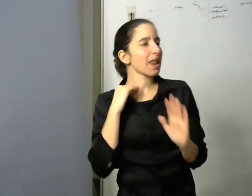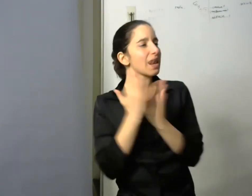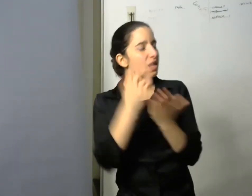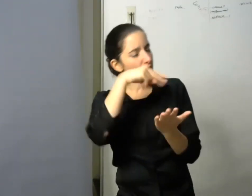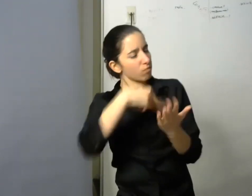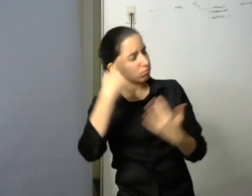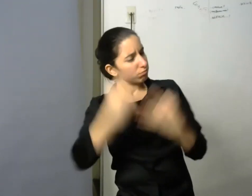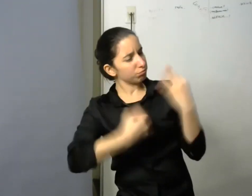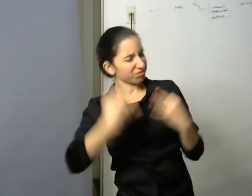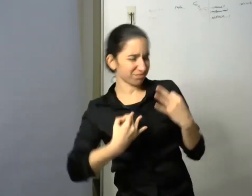diversificada